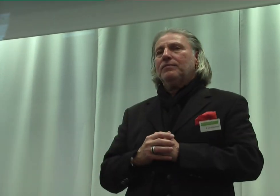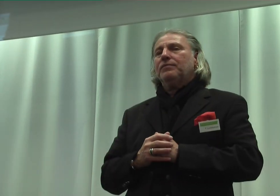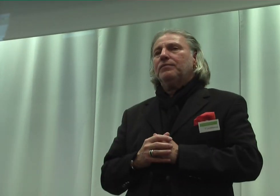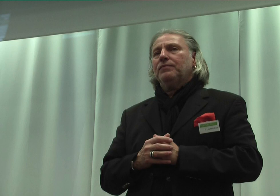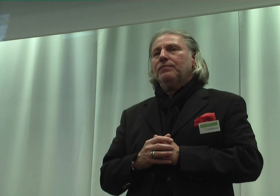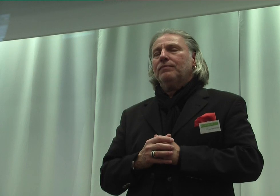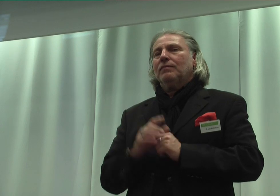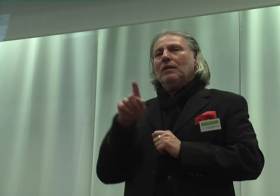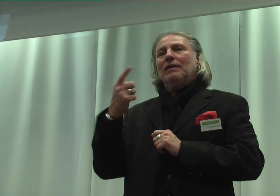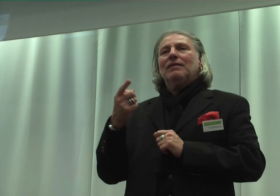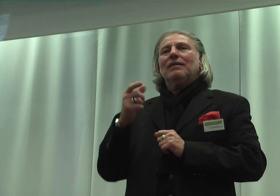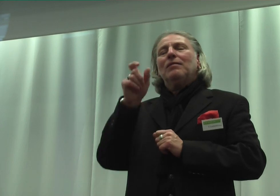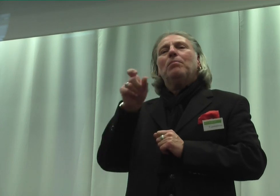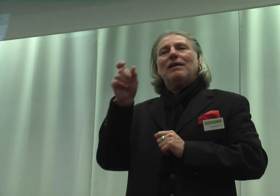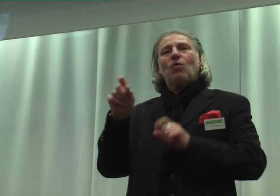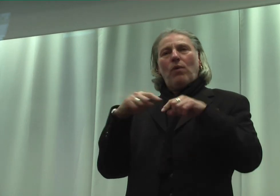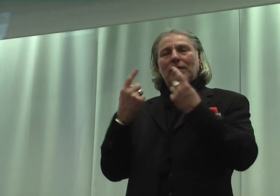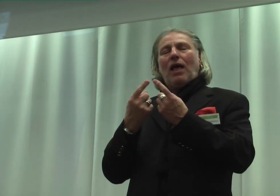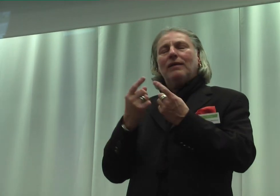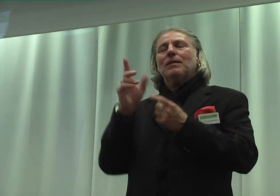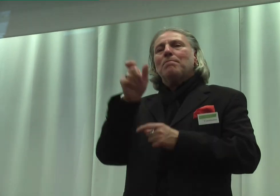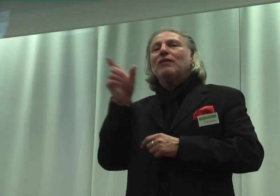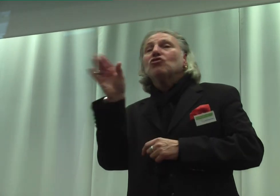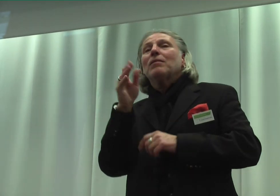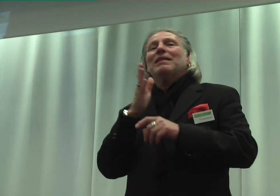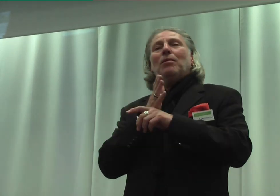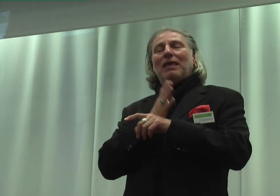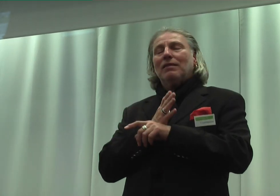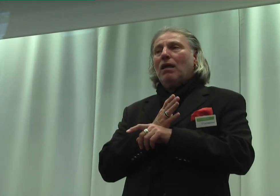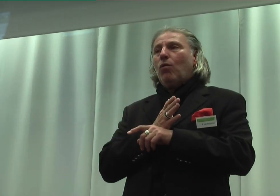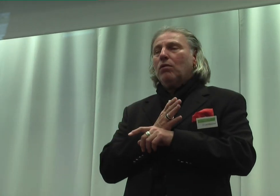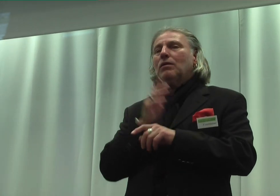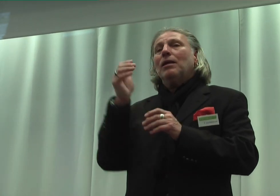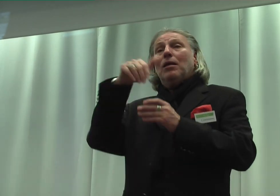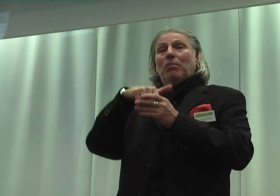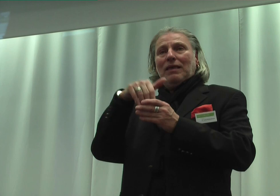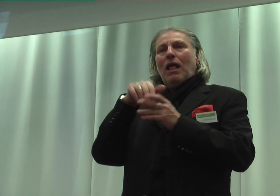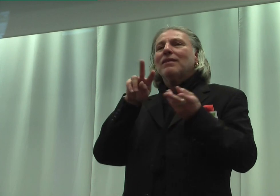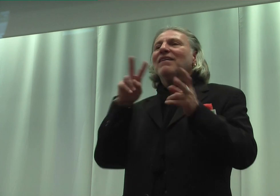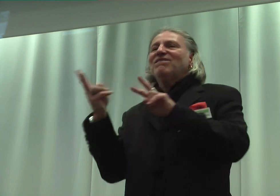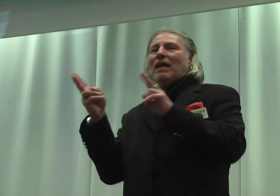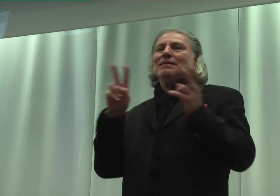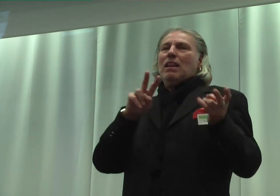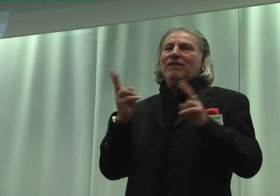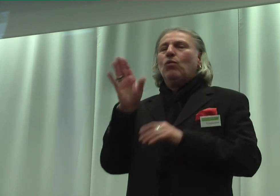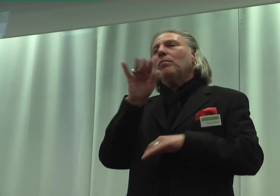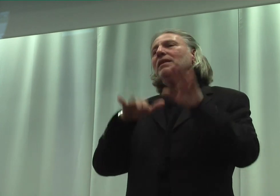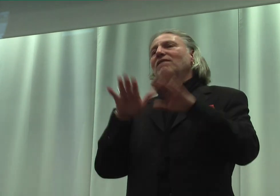Definition von Personenkreis, Menschenrechte, Behinderung beinhaltet Wechselwirkungen mit verschiedenen Barrieren,